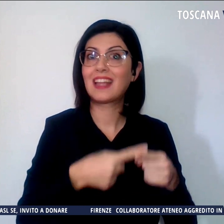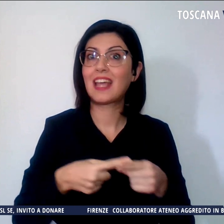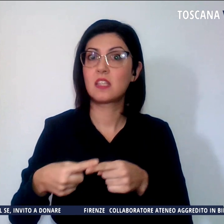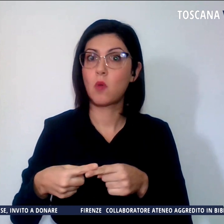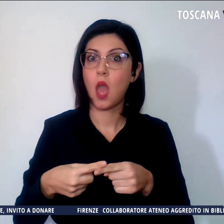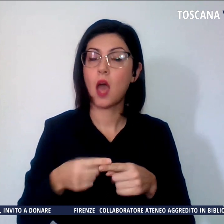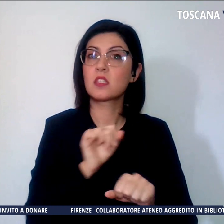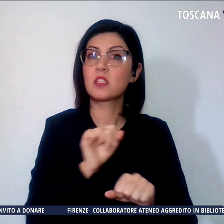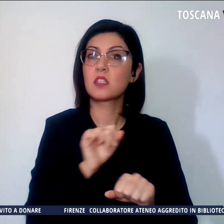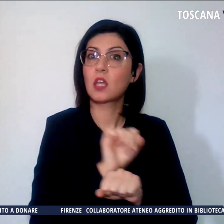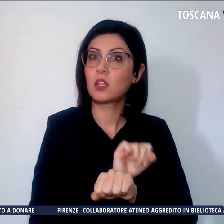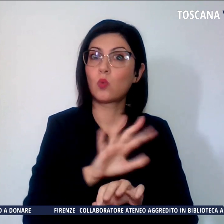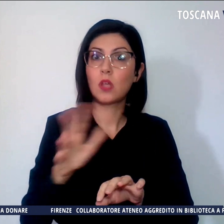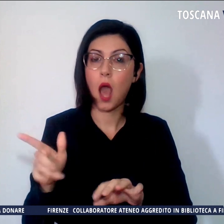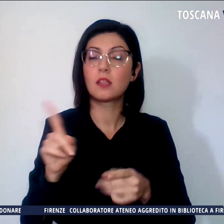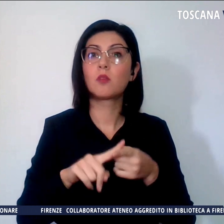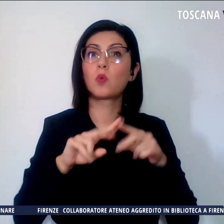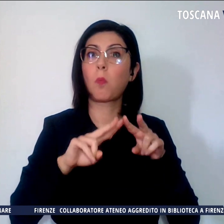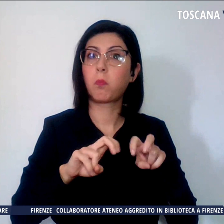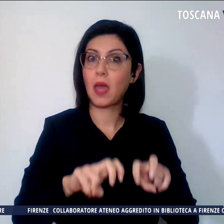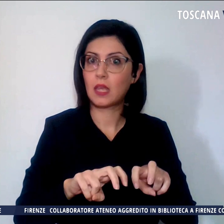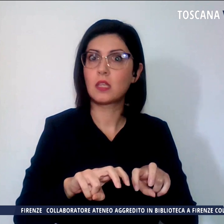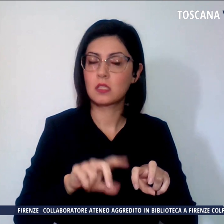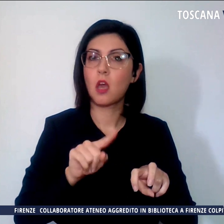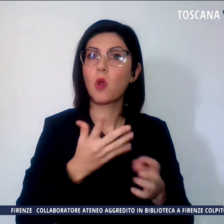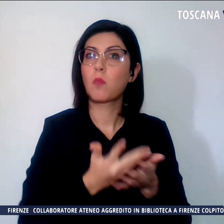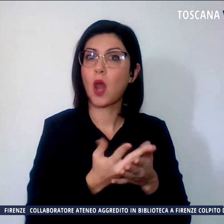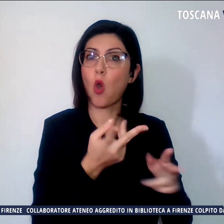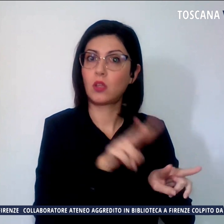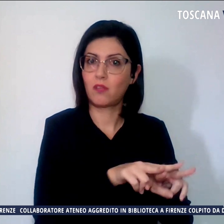perizie che hanno confermato i racconti della vittima.